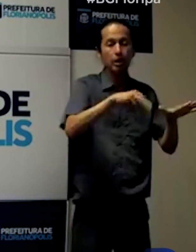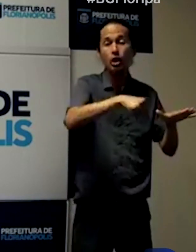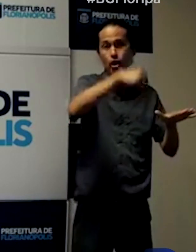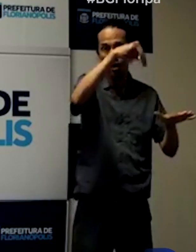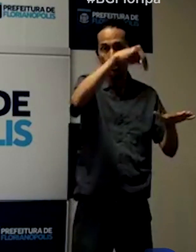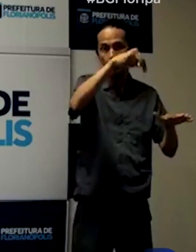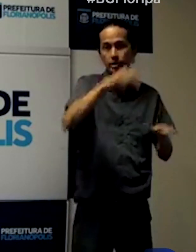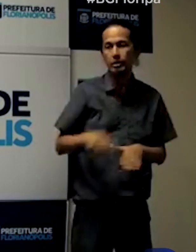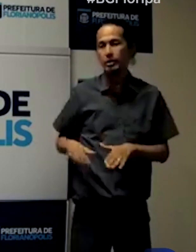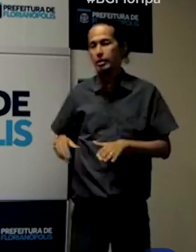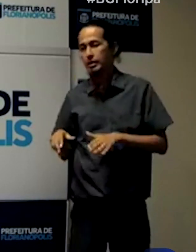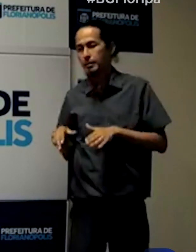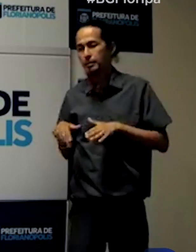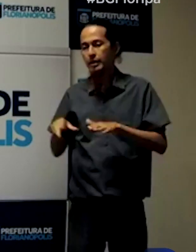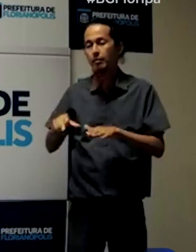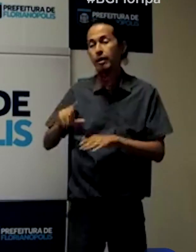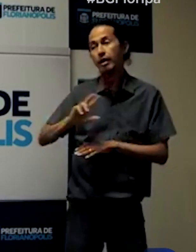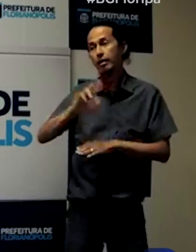continental,